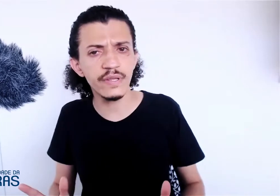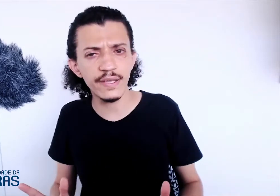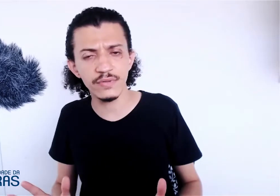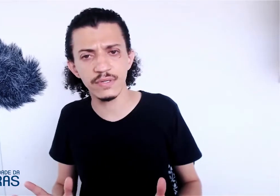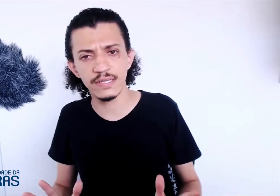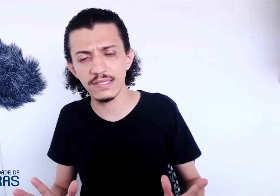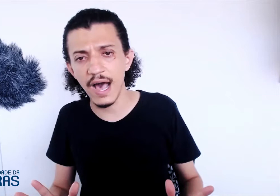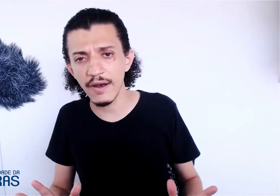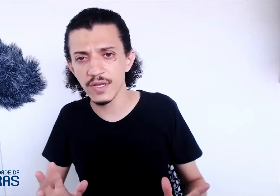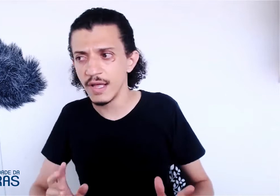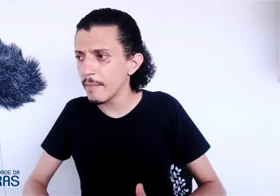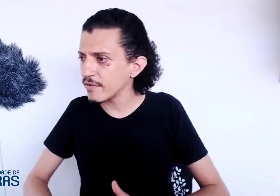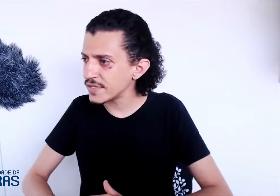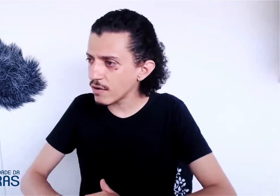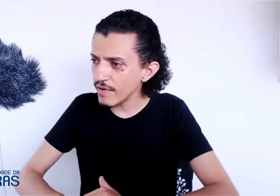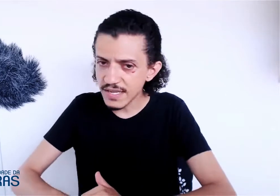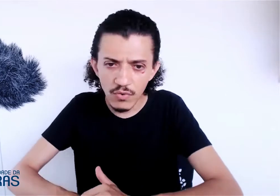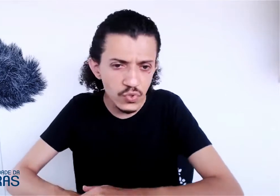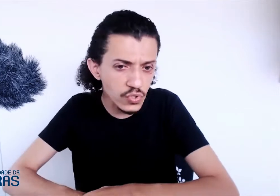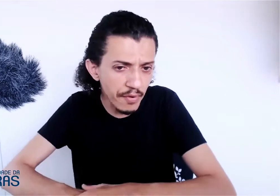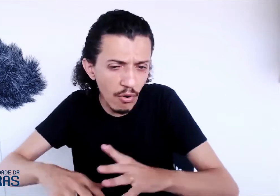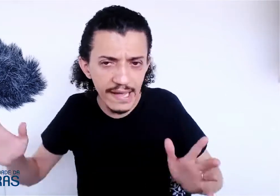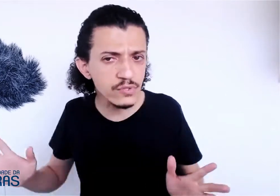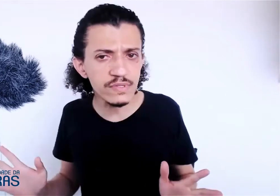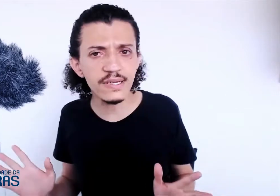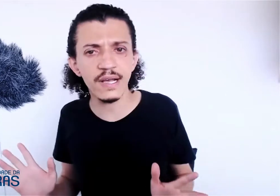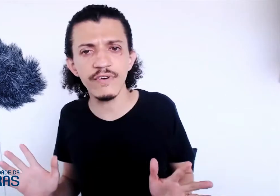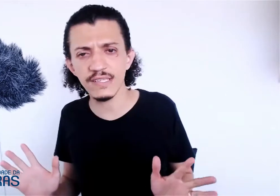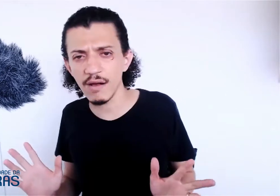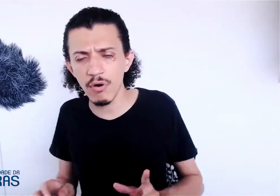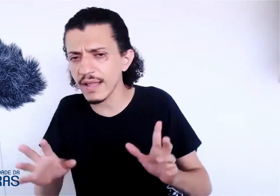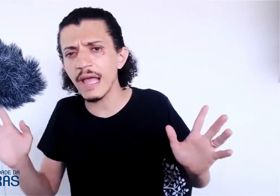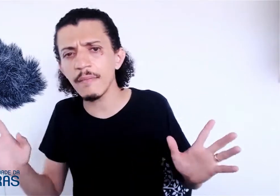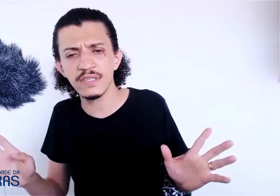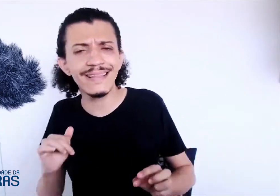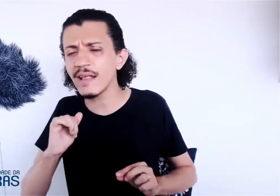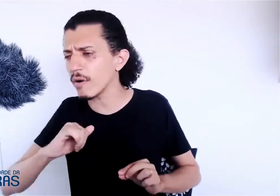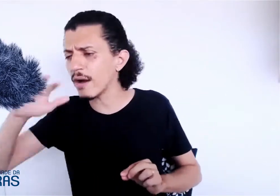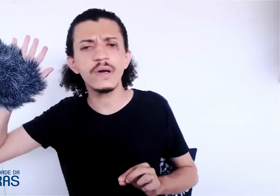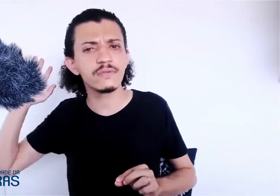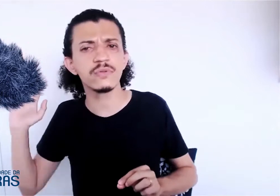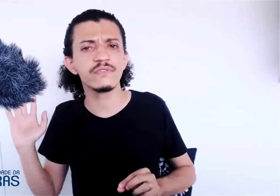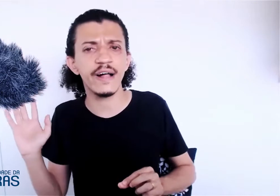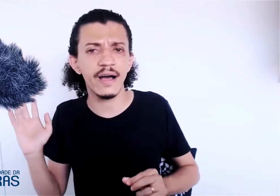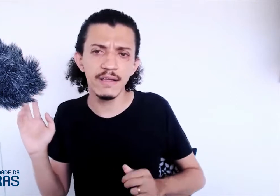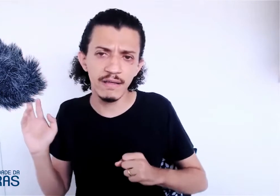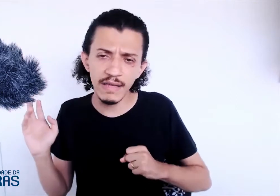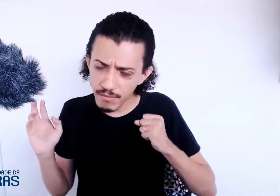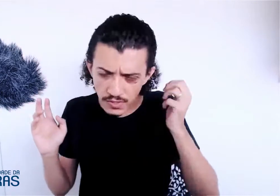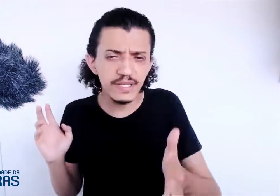contextos necessários, para você conversar com o Sudo sobre qualquer assunto que você quiser conversar, qualquer tema, entender qualquer coisa que o Sudo te falar e conseguir